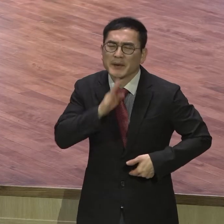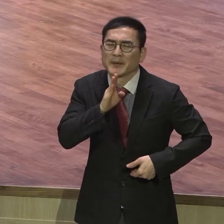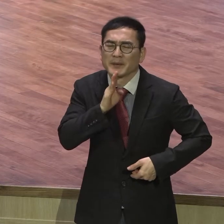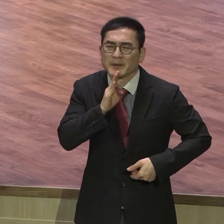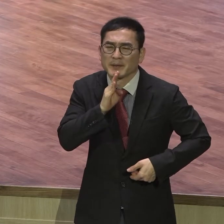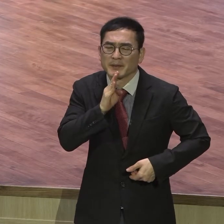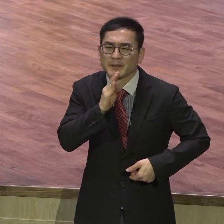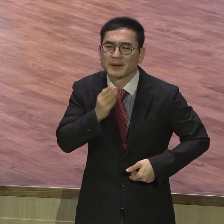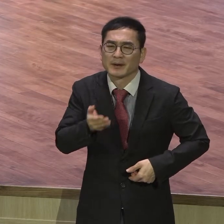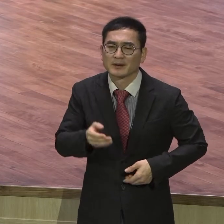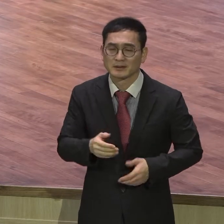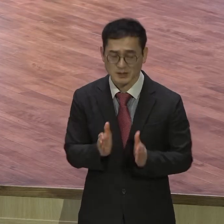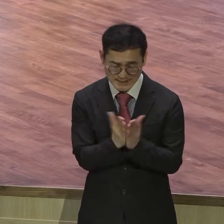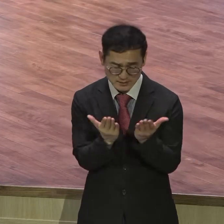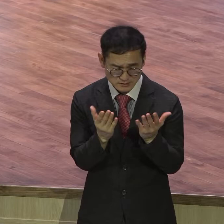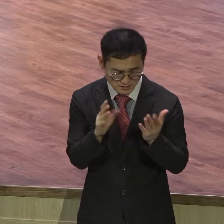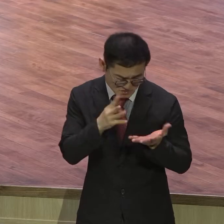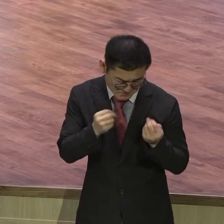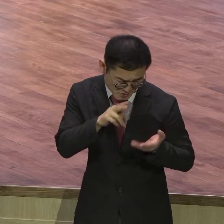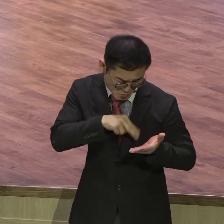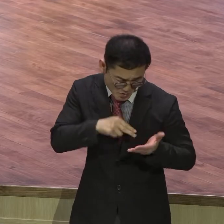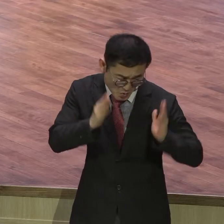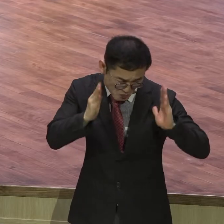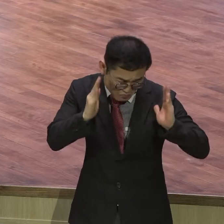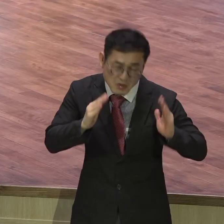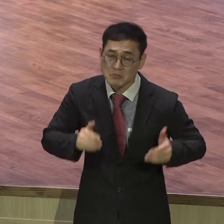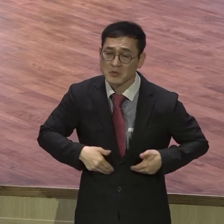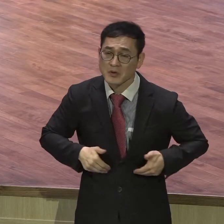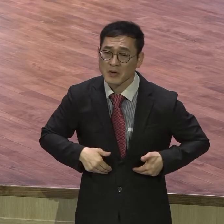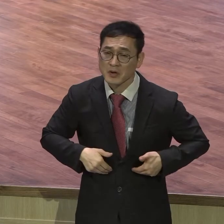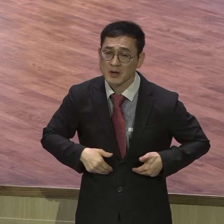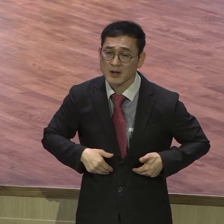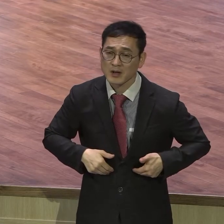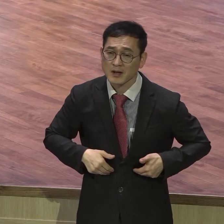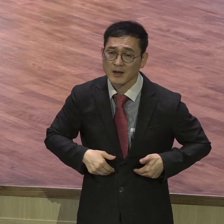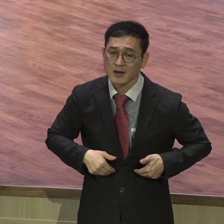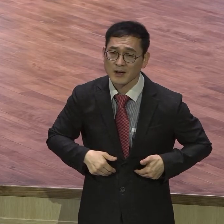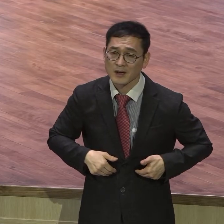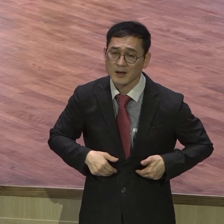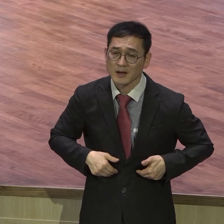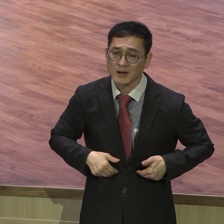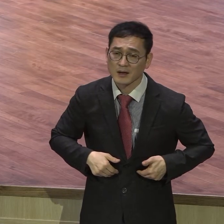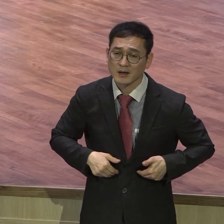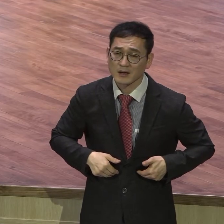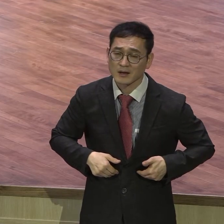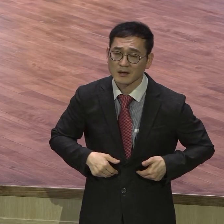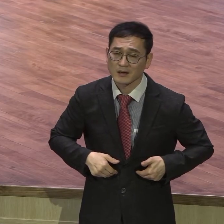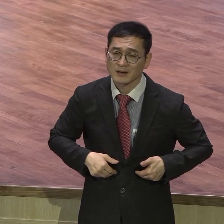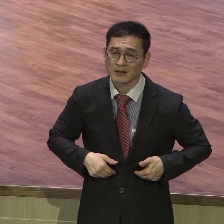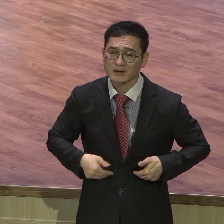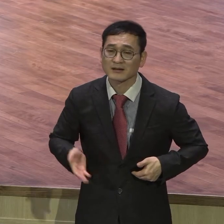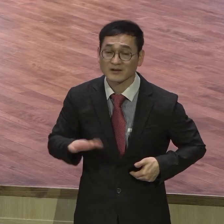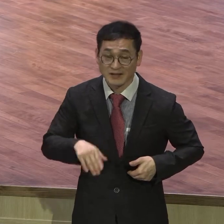책도 많이 보고 공부도 많이 해야 되지만 어설프게 공부를 하는 사람들이 이 자기 머리를 따지고 자꾸 분석을 해요.